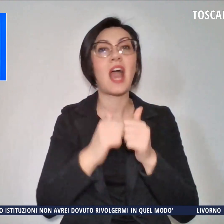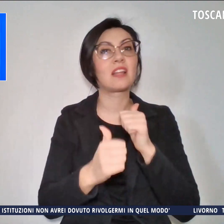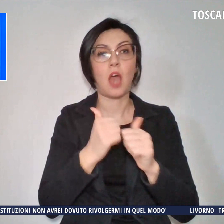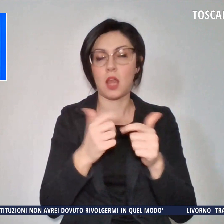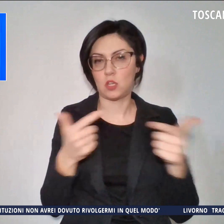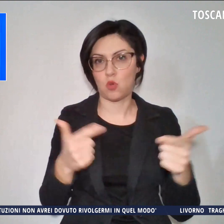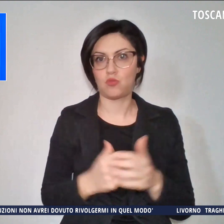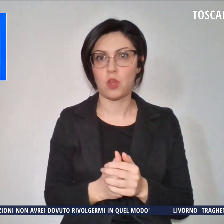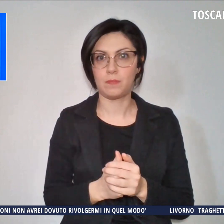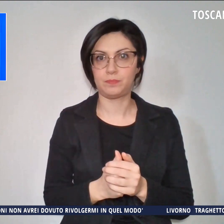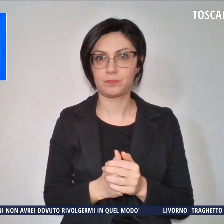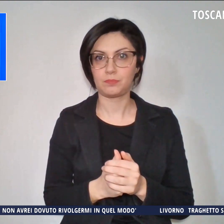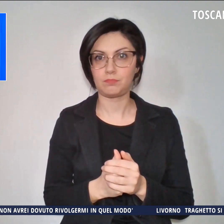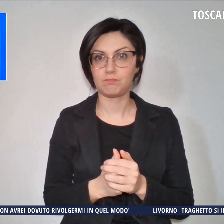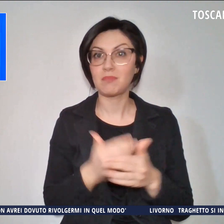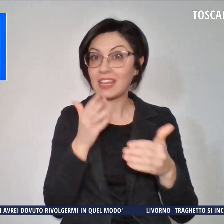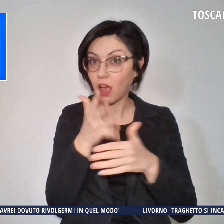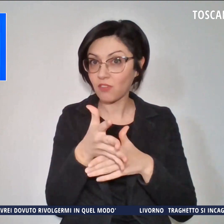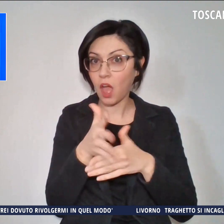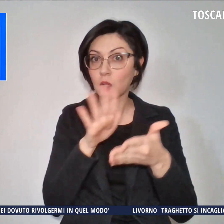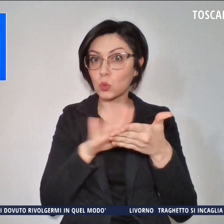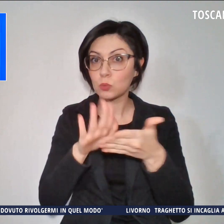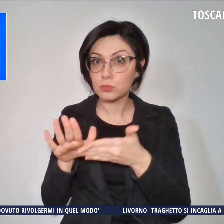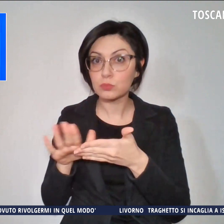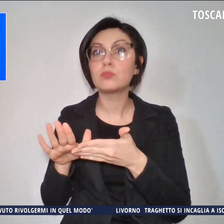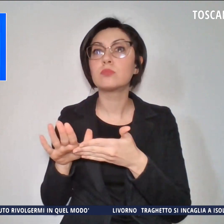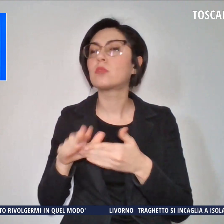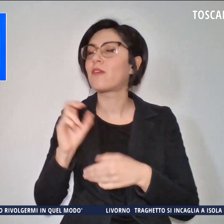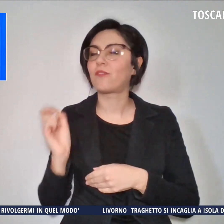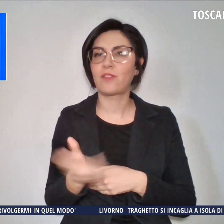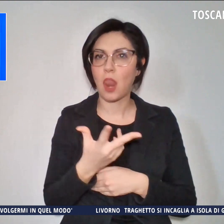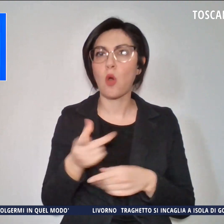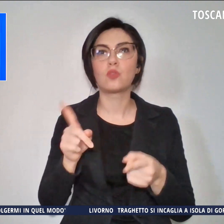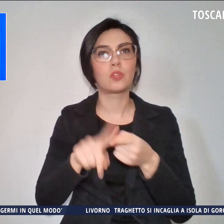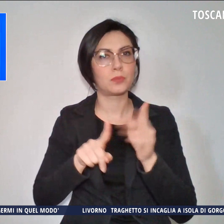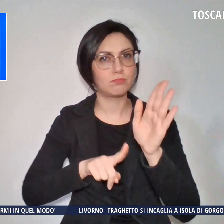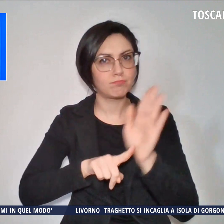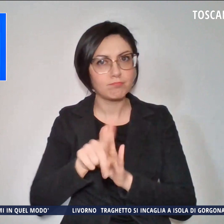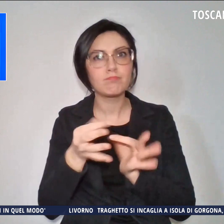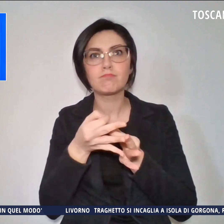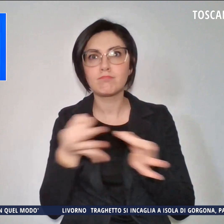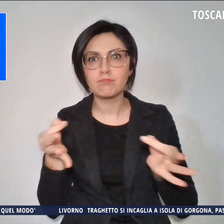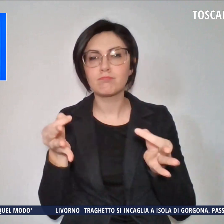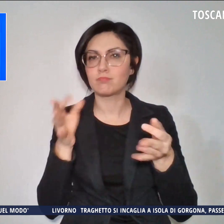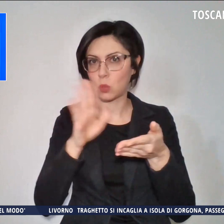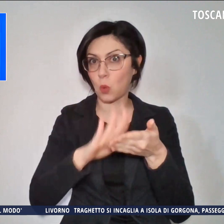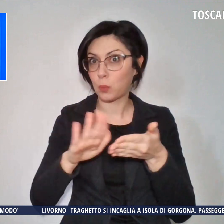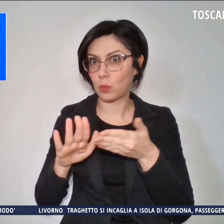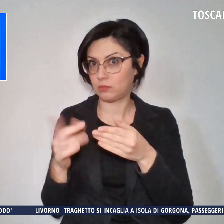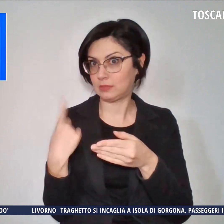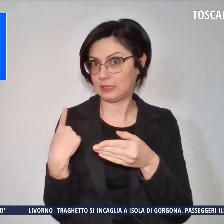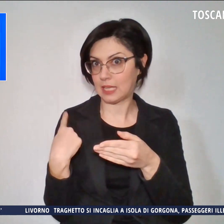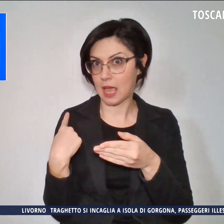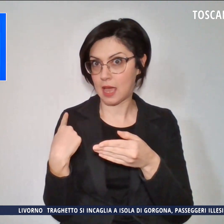L'intervento è stato tempestivo ed efficace, quello di pulitura di ieri, ma